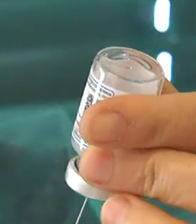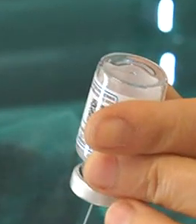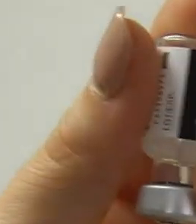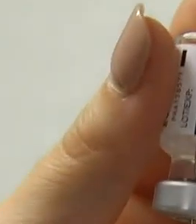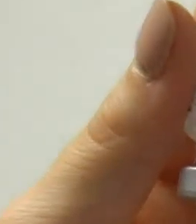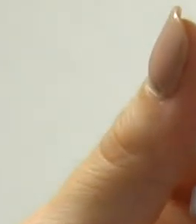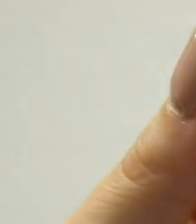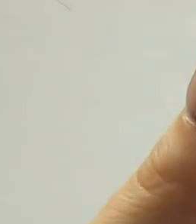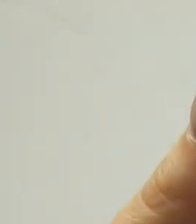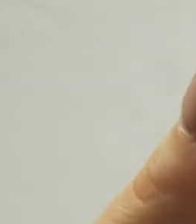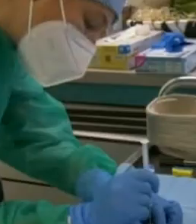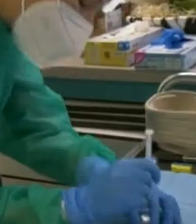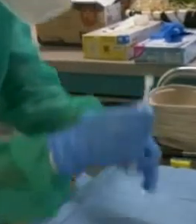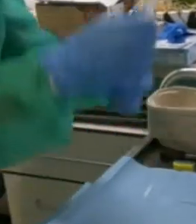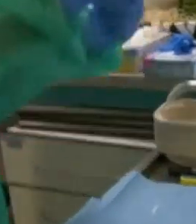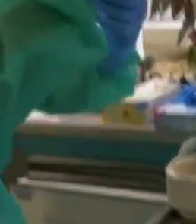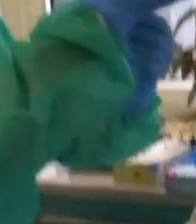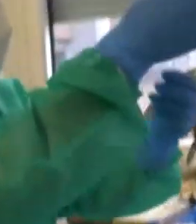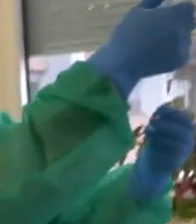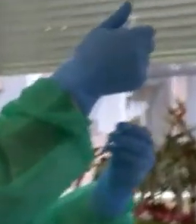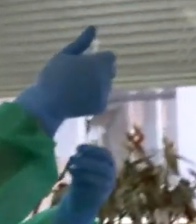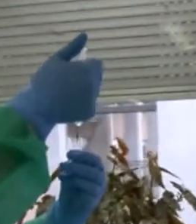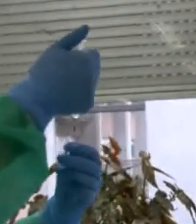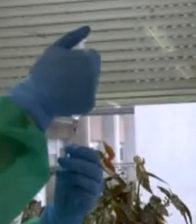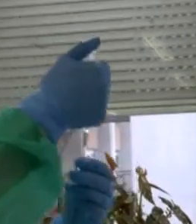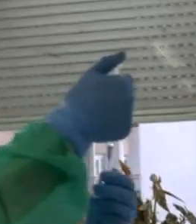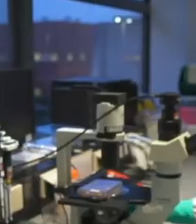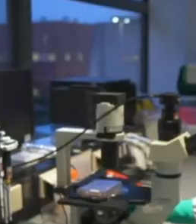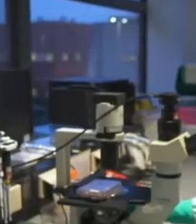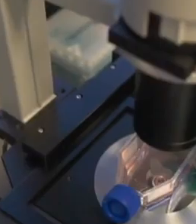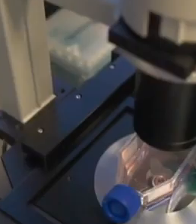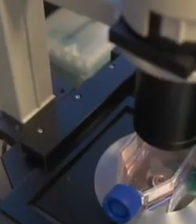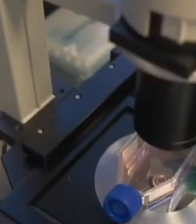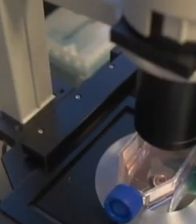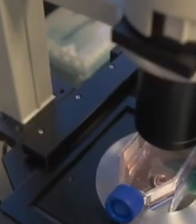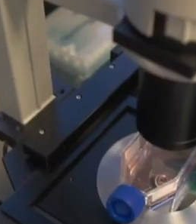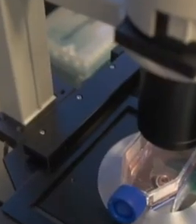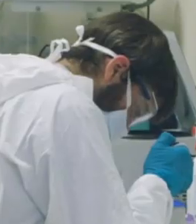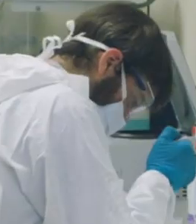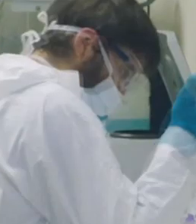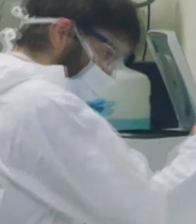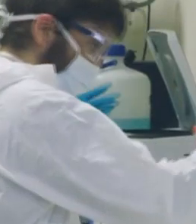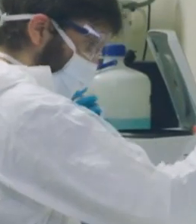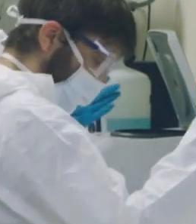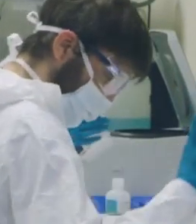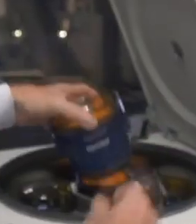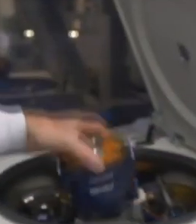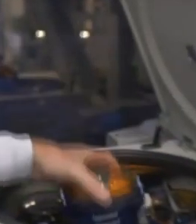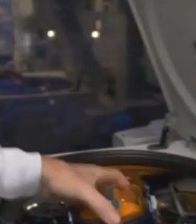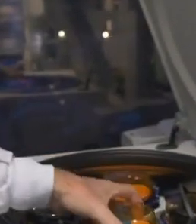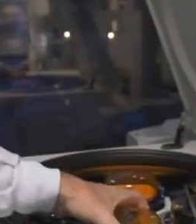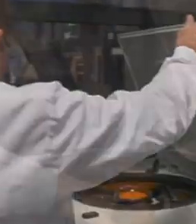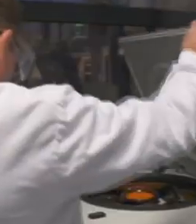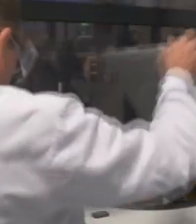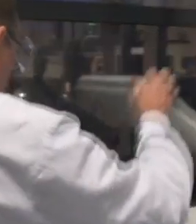fanno dire ad EMA, Agenzia Europea per il Farmaco, che il nesso esiste anche se non è chiaro quale sia il meccanismo. L'Italia sta